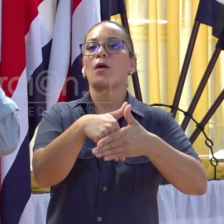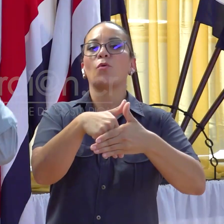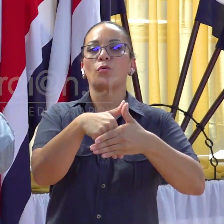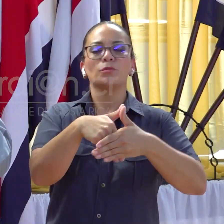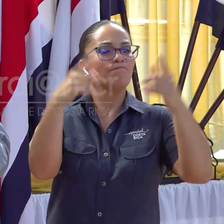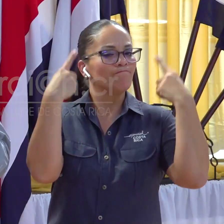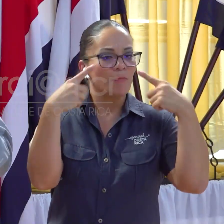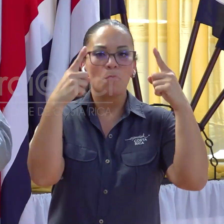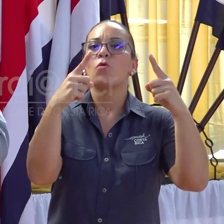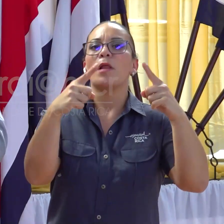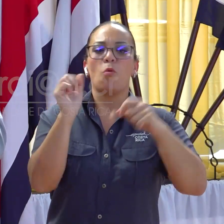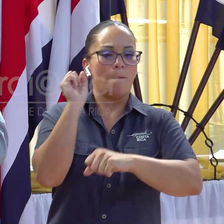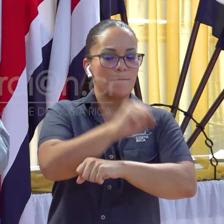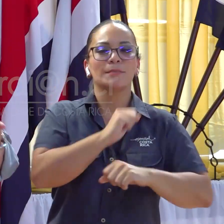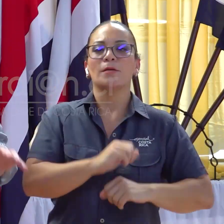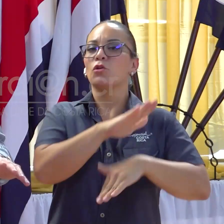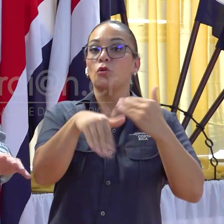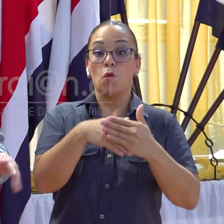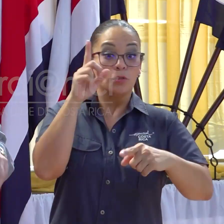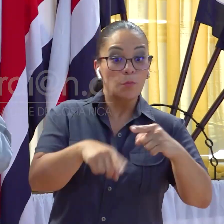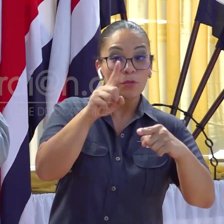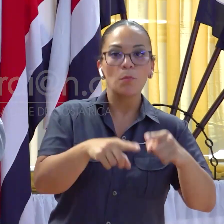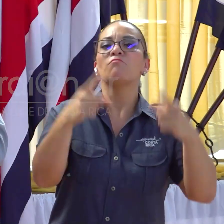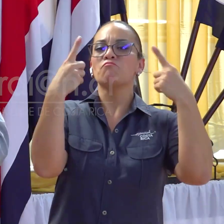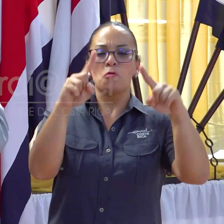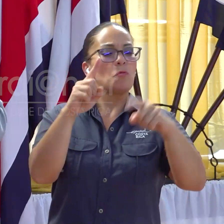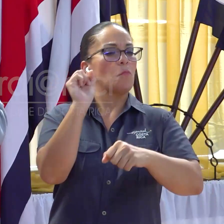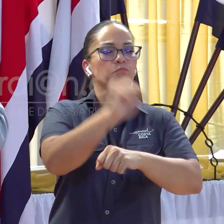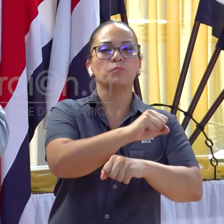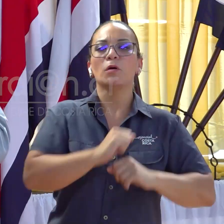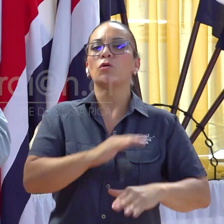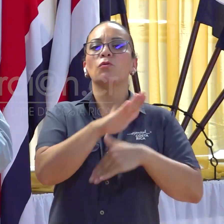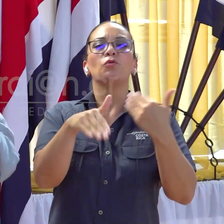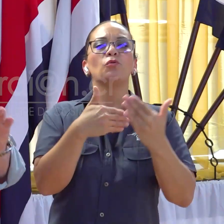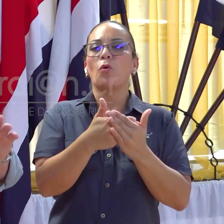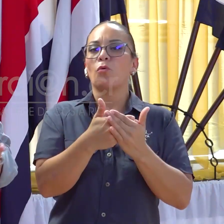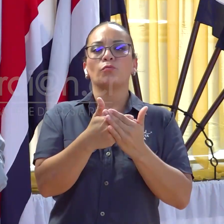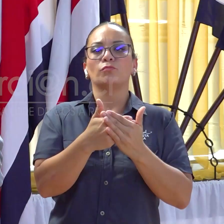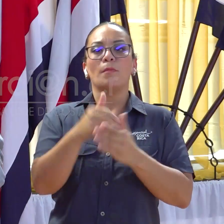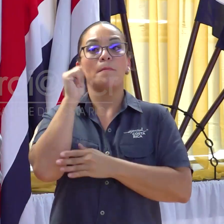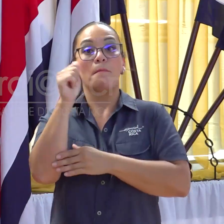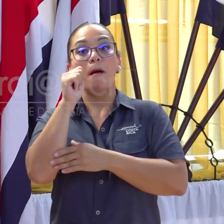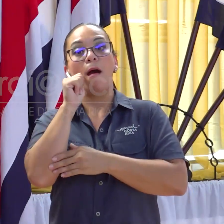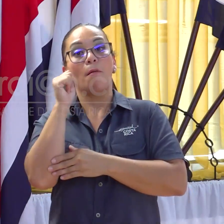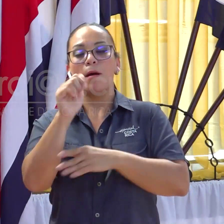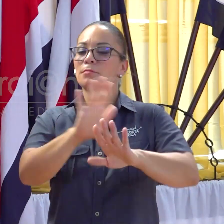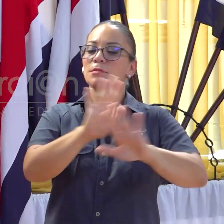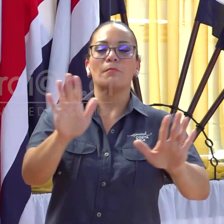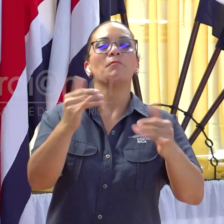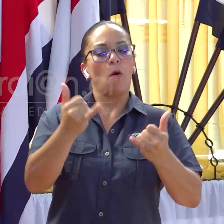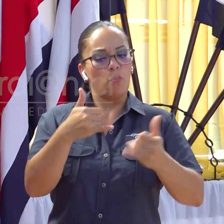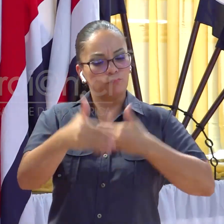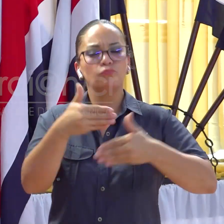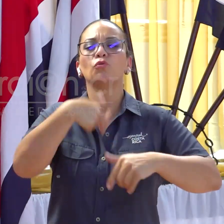que hemos logrado romper todos los no se puede, todos los es cuento y es humo y que nos estamos